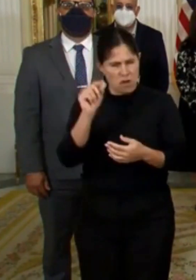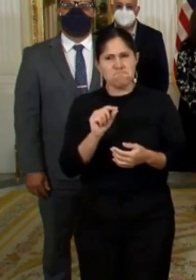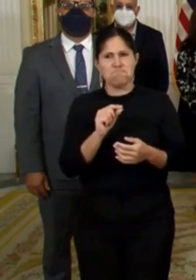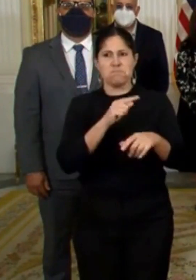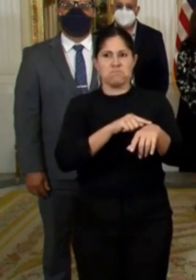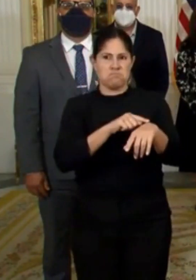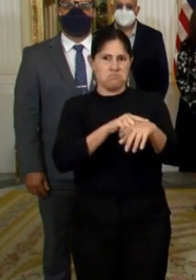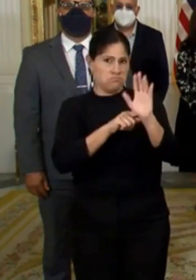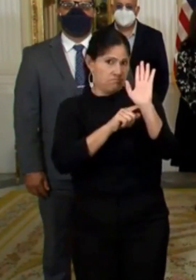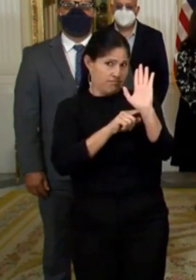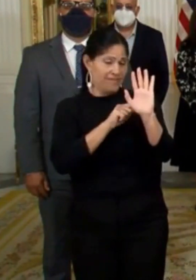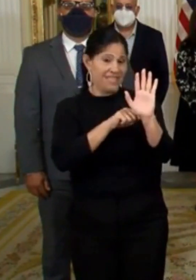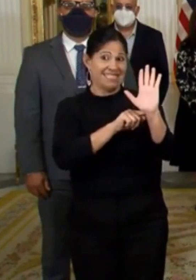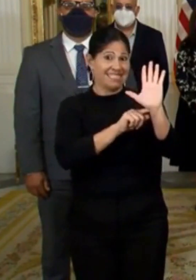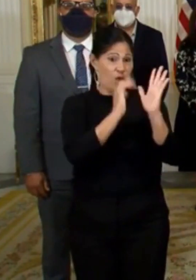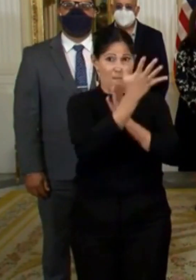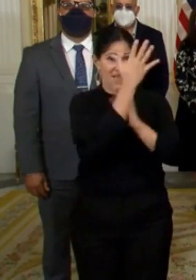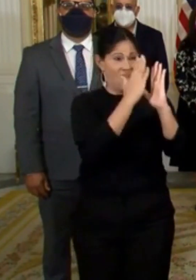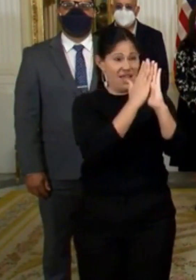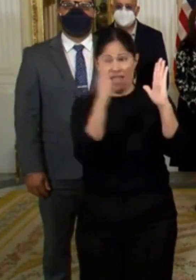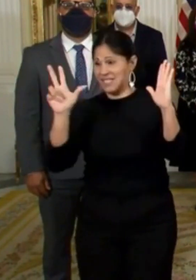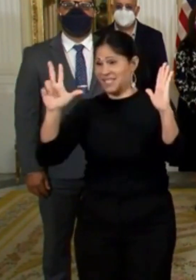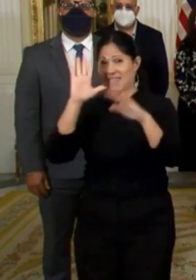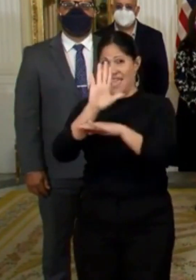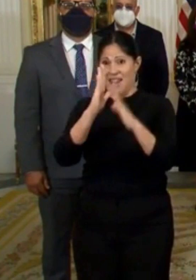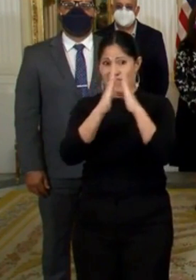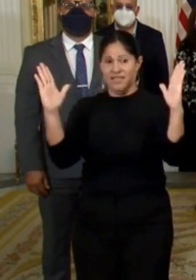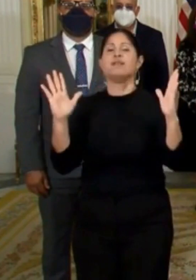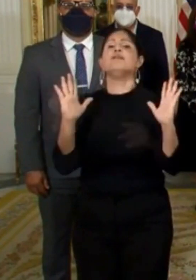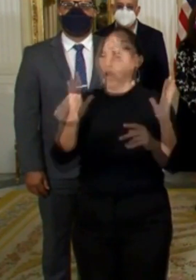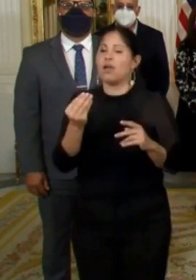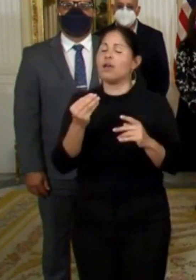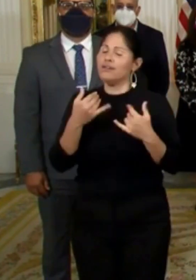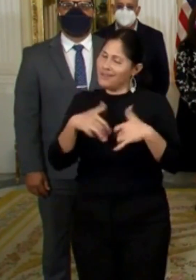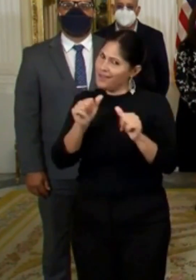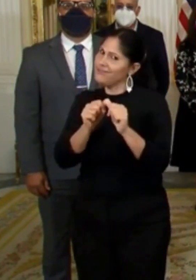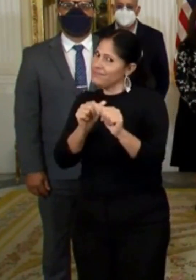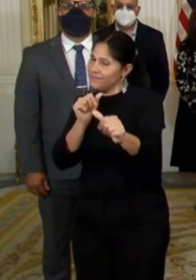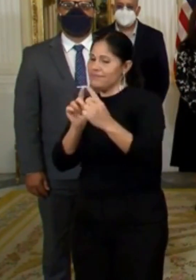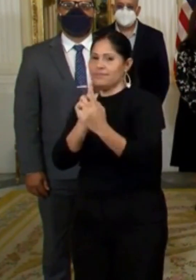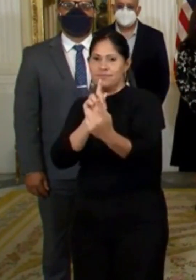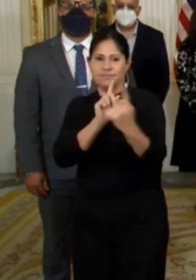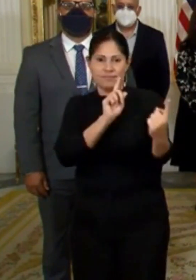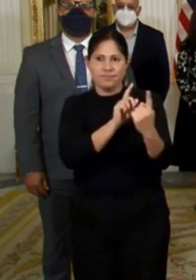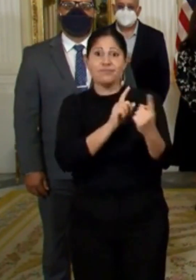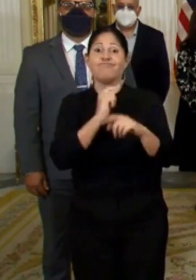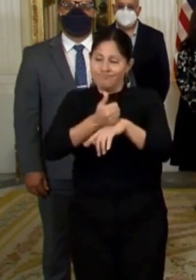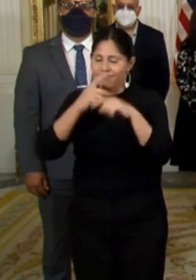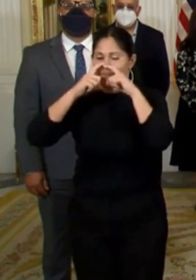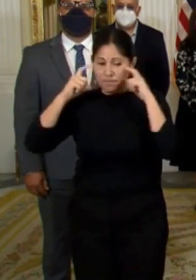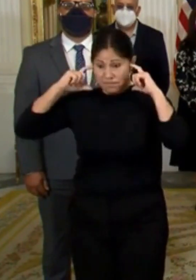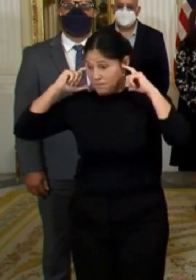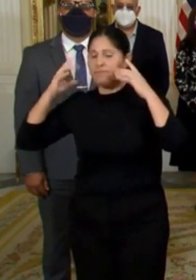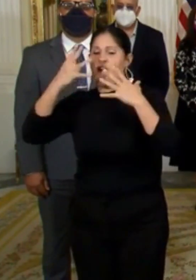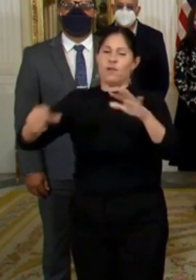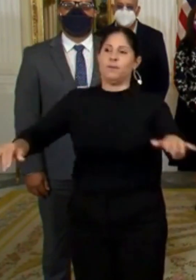periodo de 5 de la mañana a 3 de la tarde, y consistentes con guardarse y pies de distancia entre cada uno de